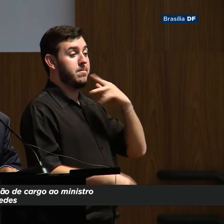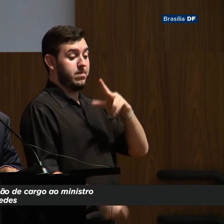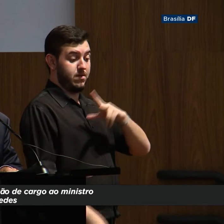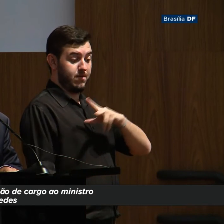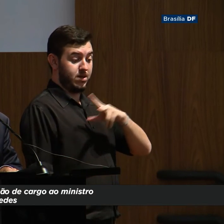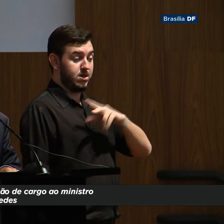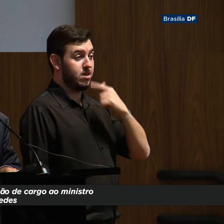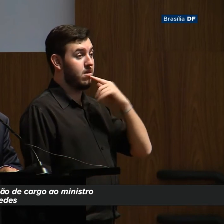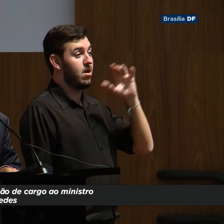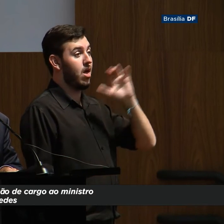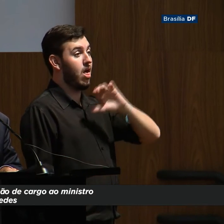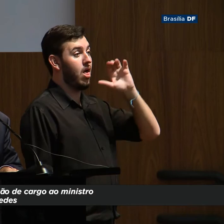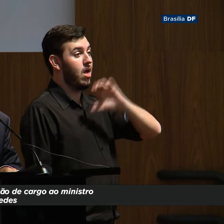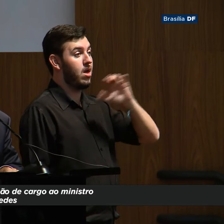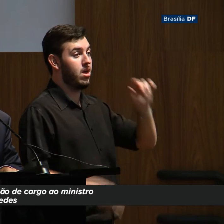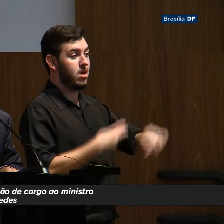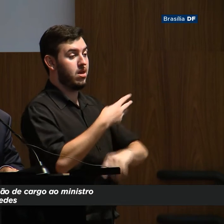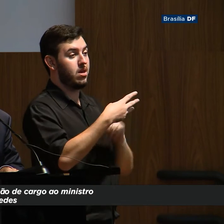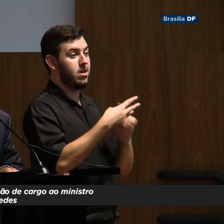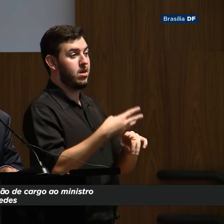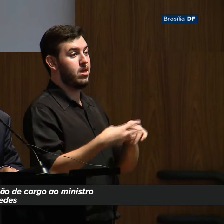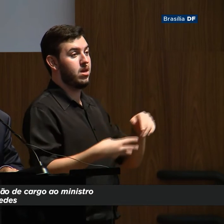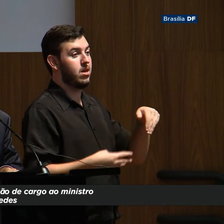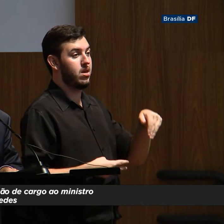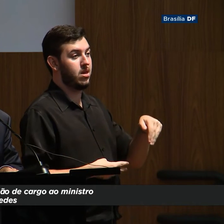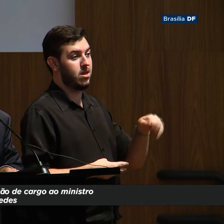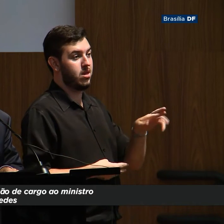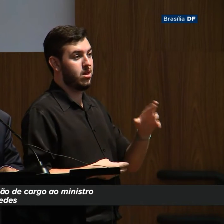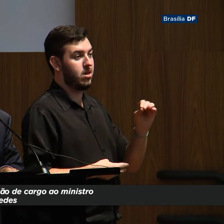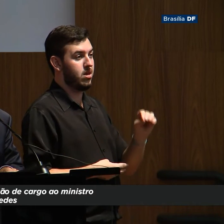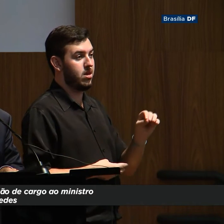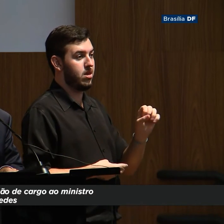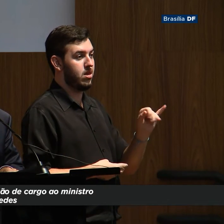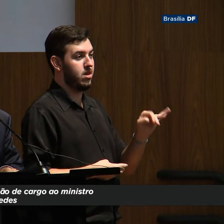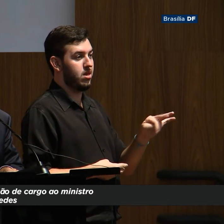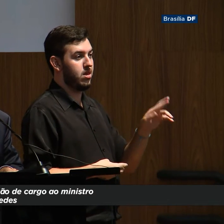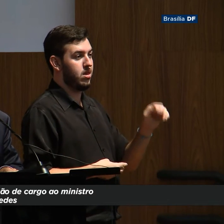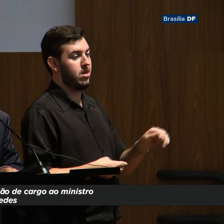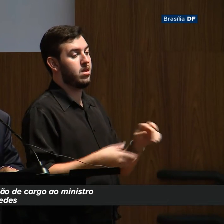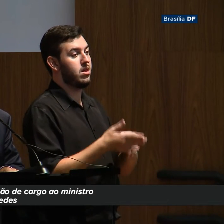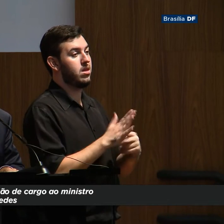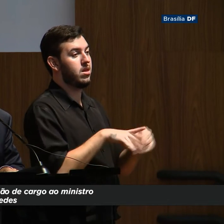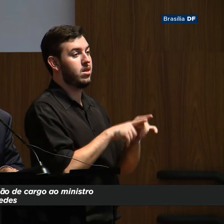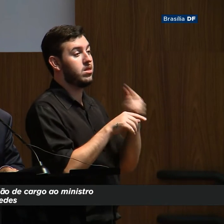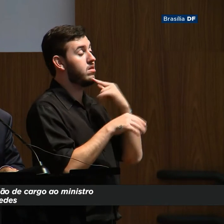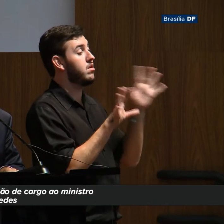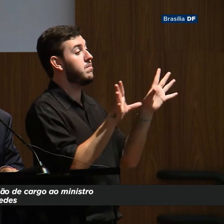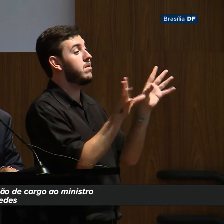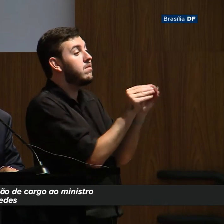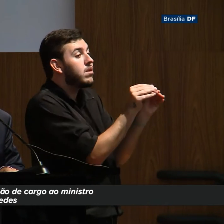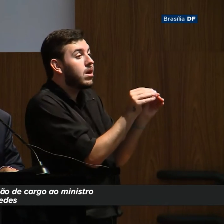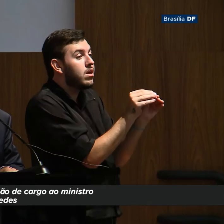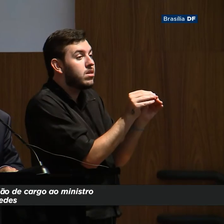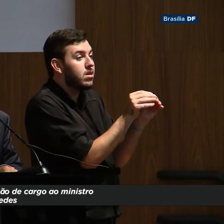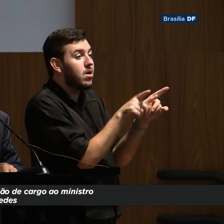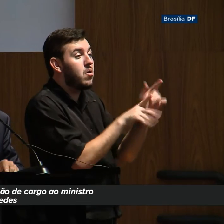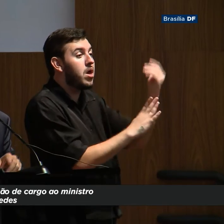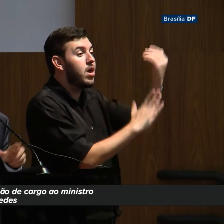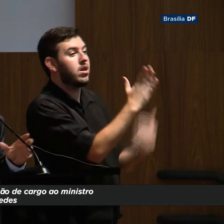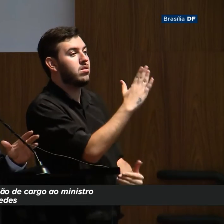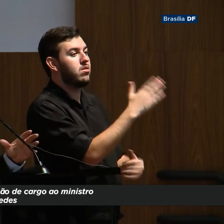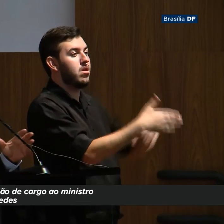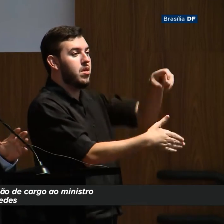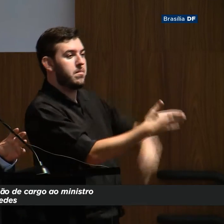pilar, o marco Sintra, a simplificação, redução e eliminação de impostos. O